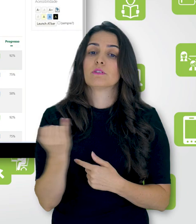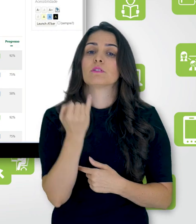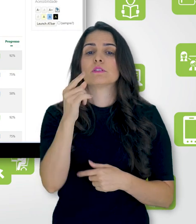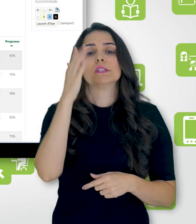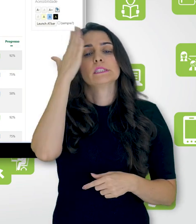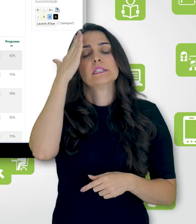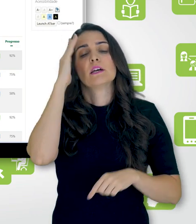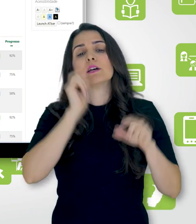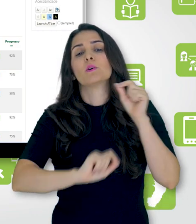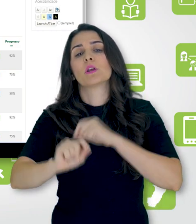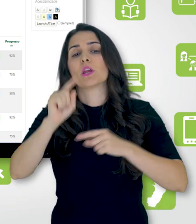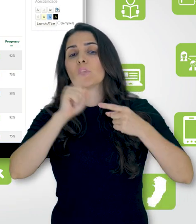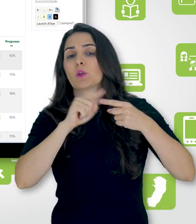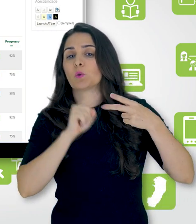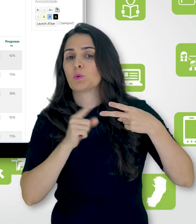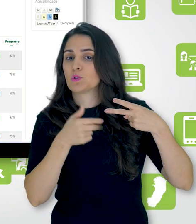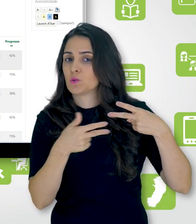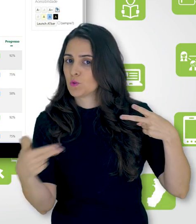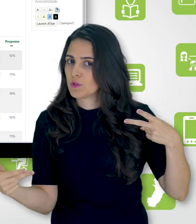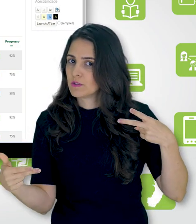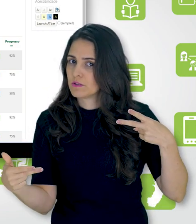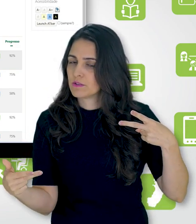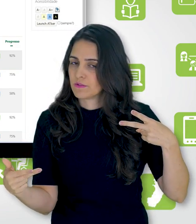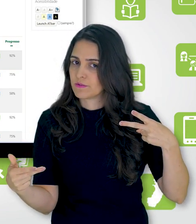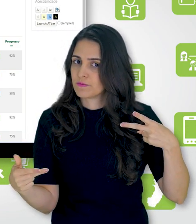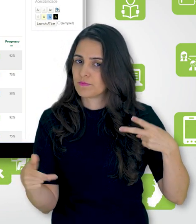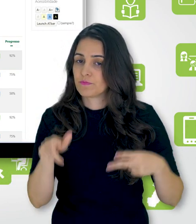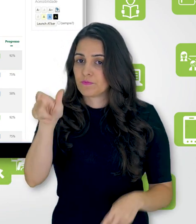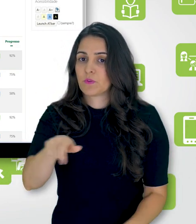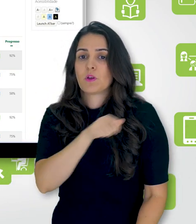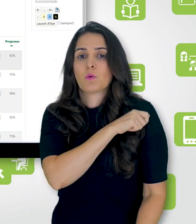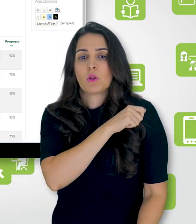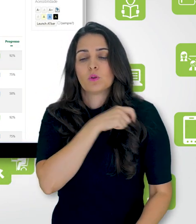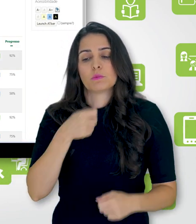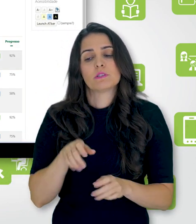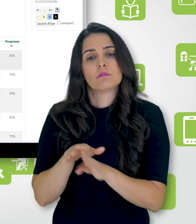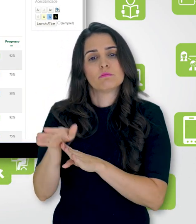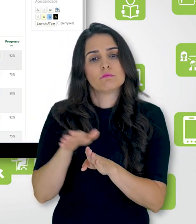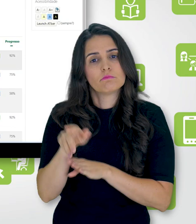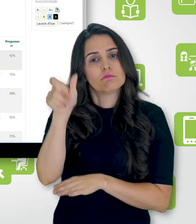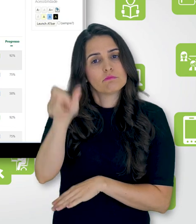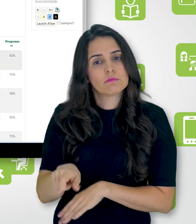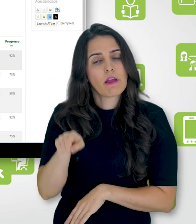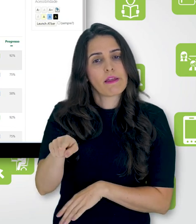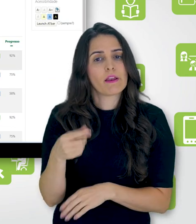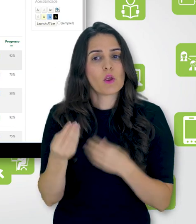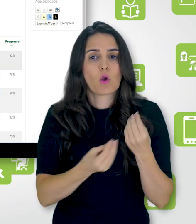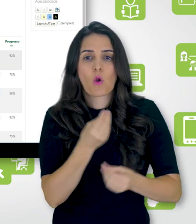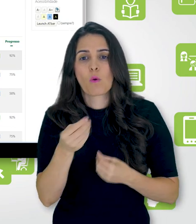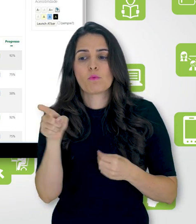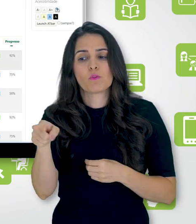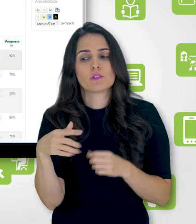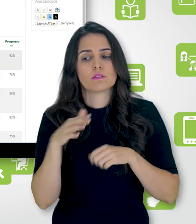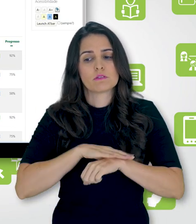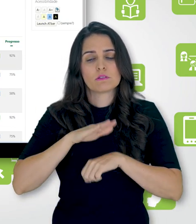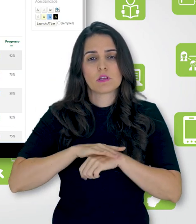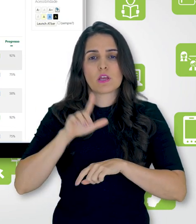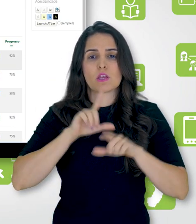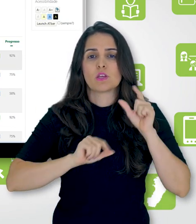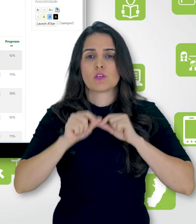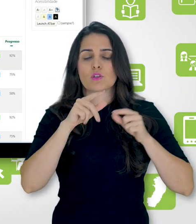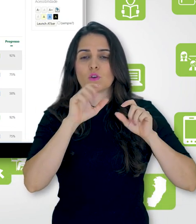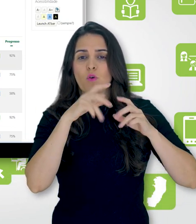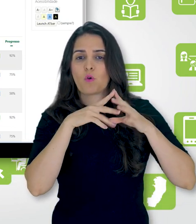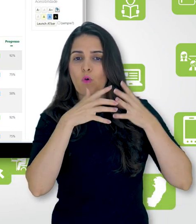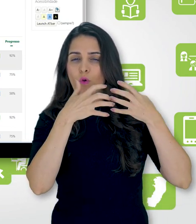duas coisas. Primeiro, é importante que o aluno seja orientado sobre como você configurou essa barra de progresso.